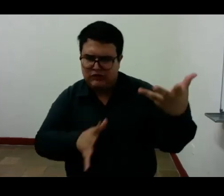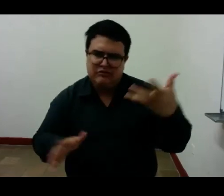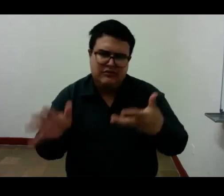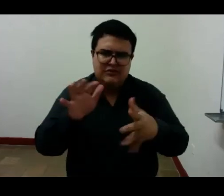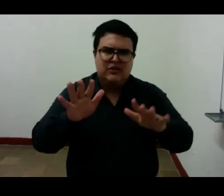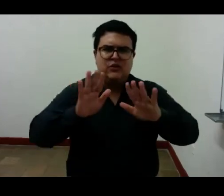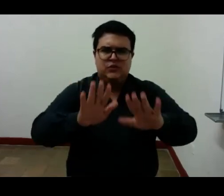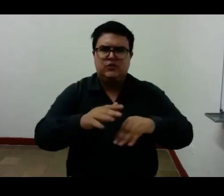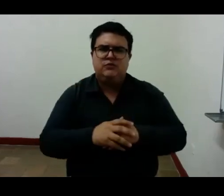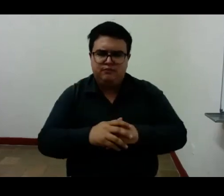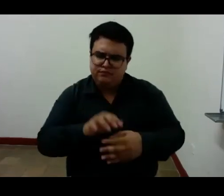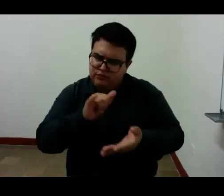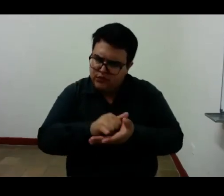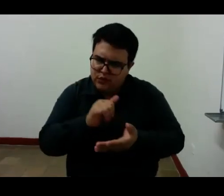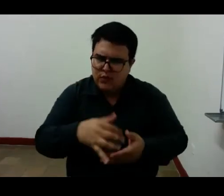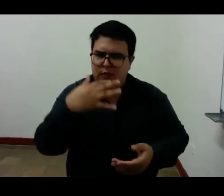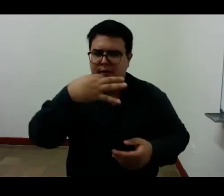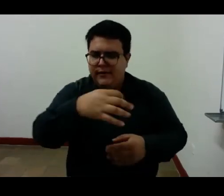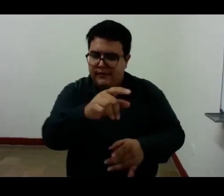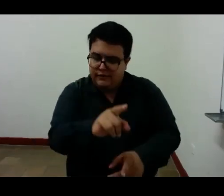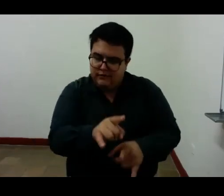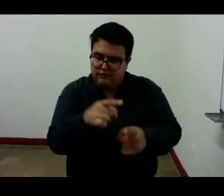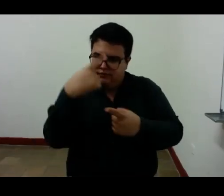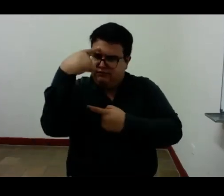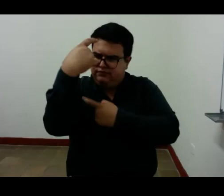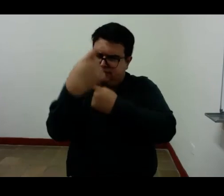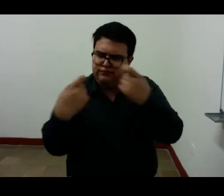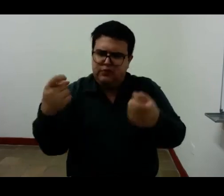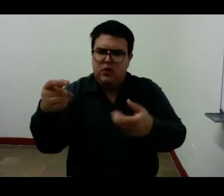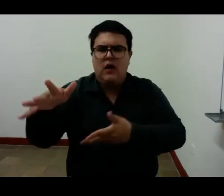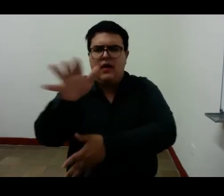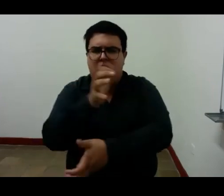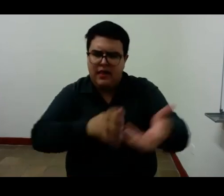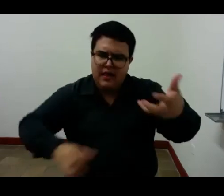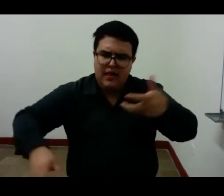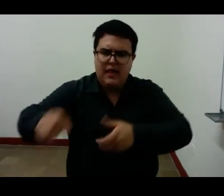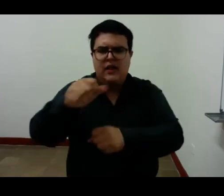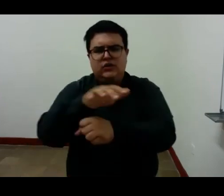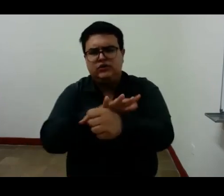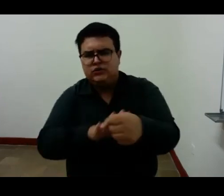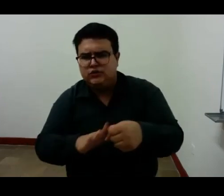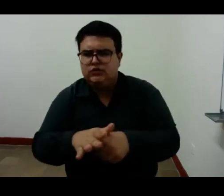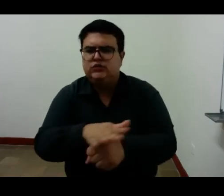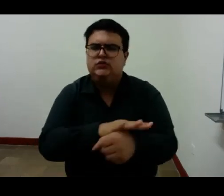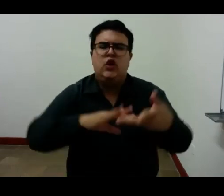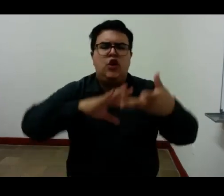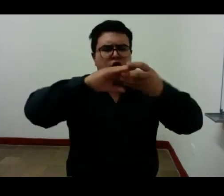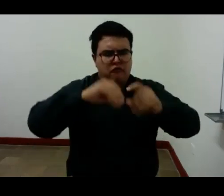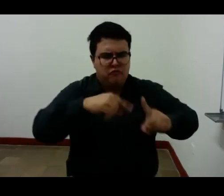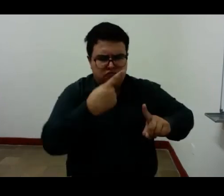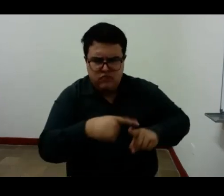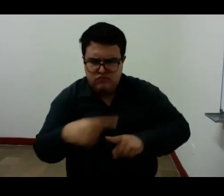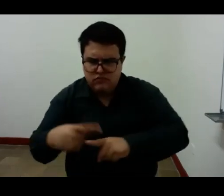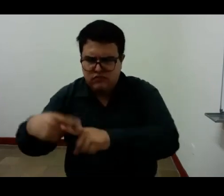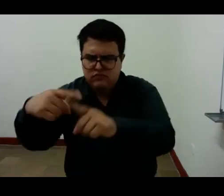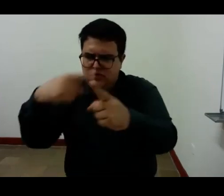aquel que desprecia el ambiente no es el mismo que por él se alegra o padece